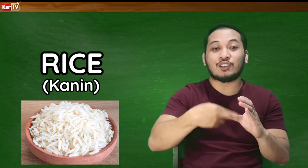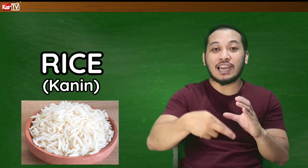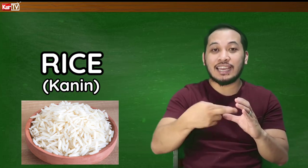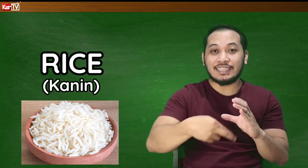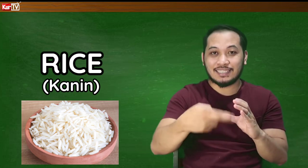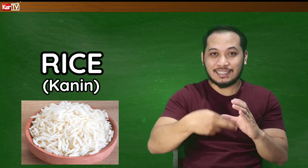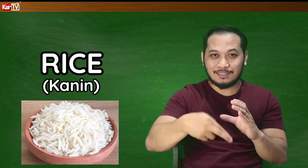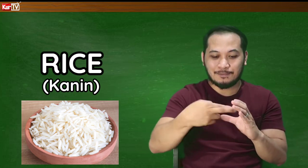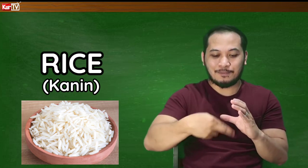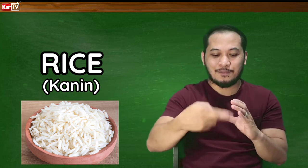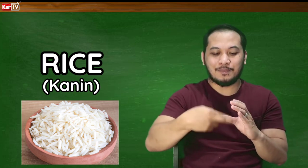Rice.